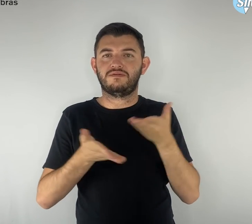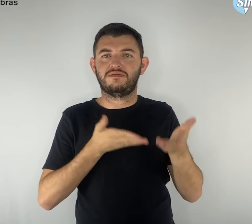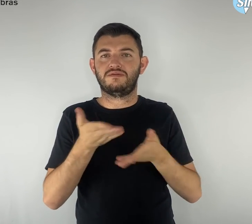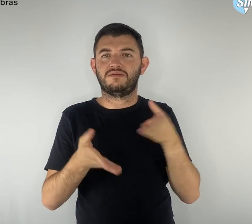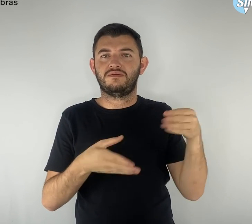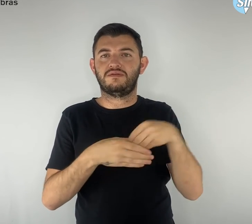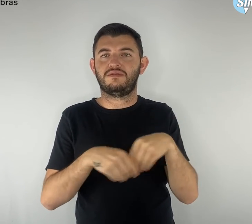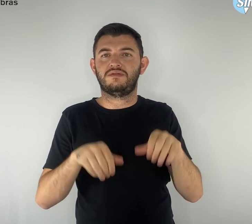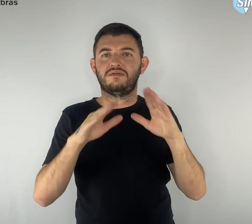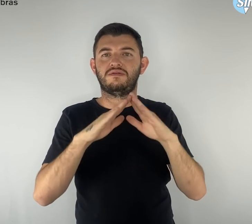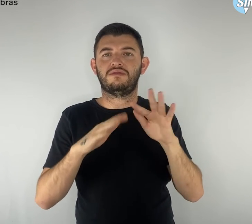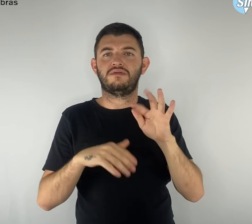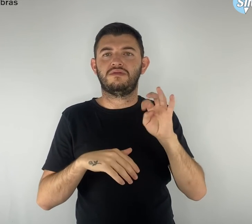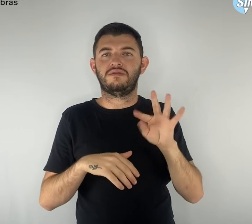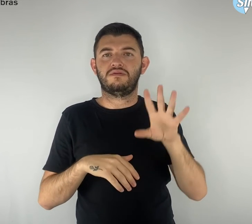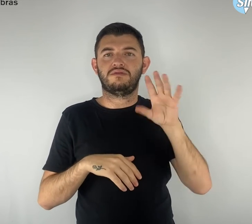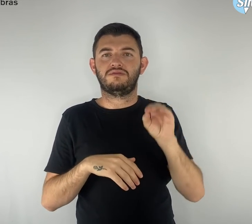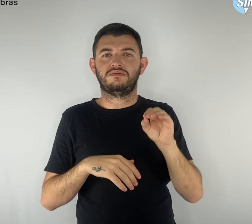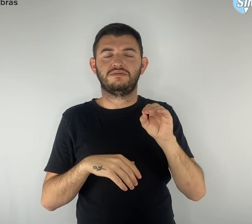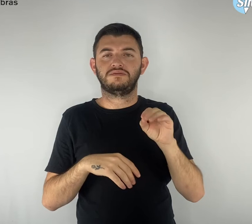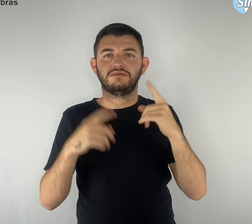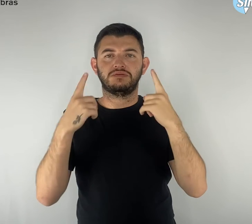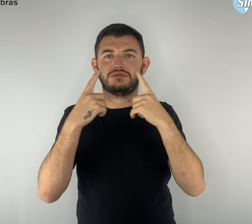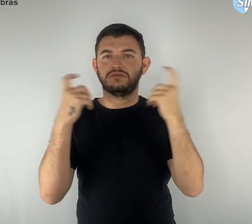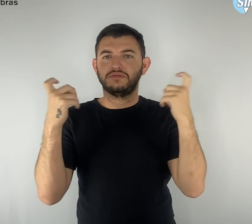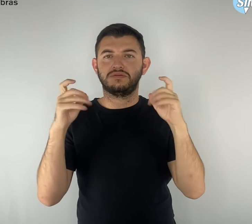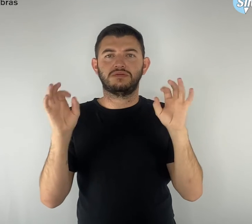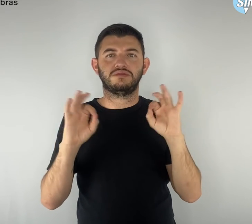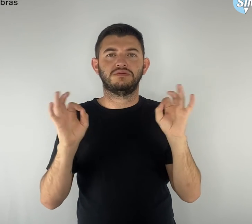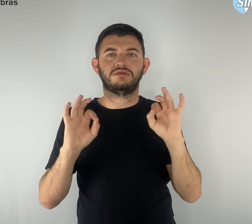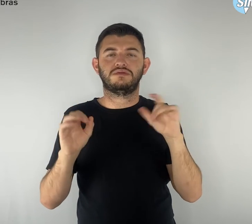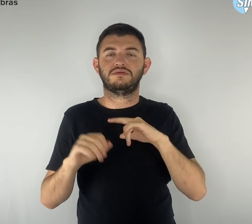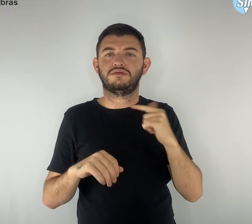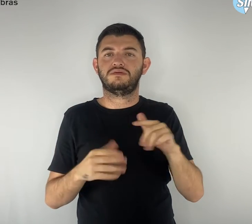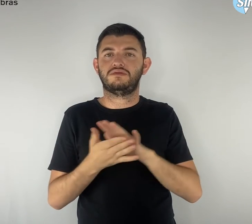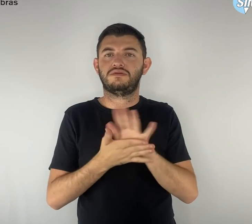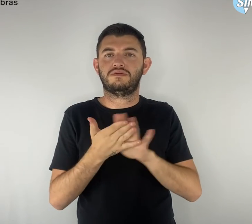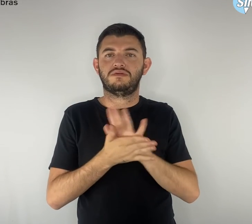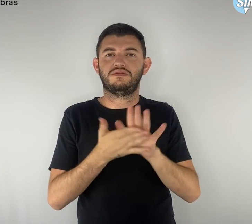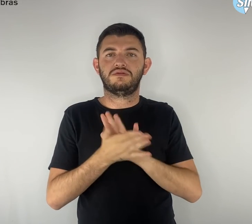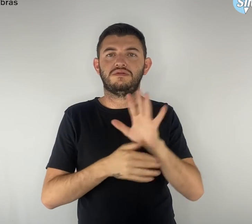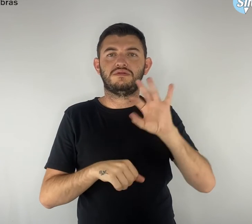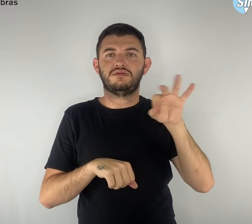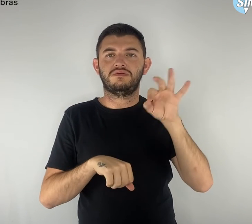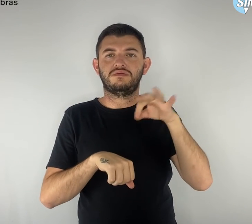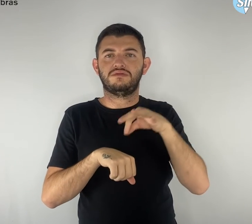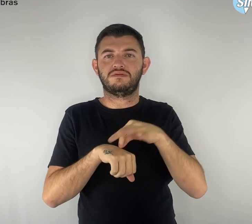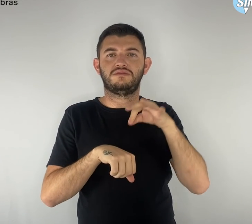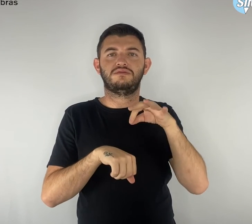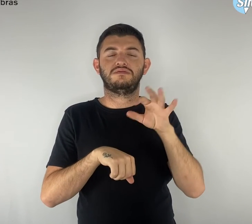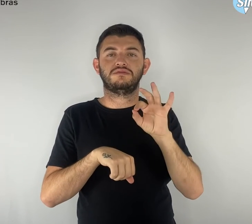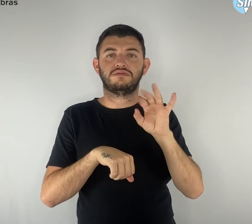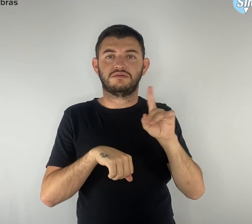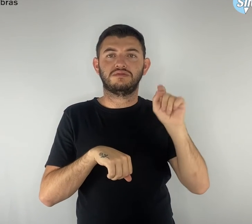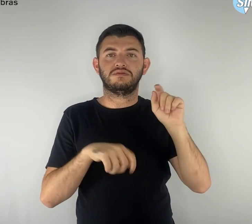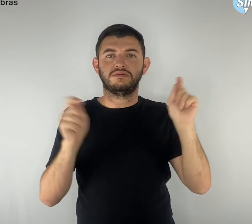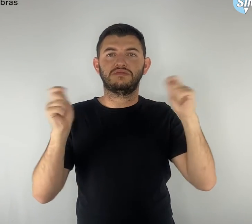pelo fato de não serem agressivas, não terem ferrão e até em apartamento. A